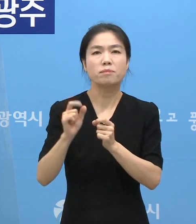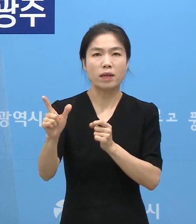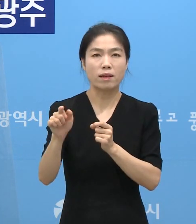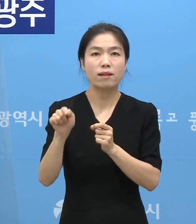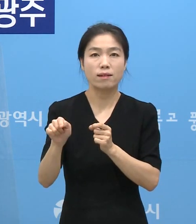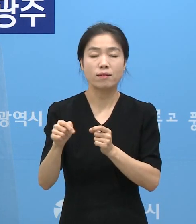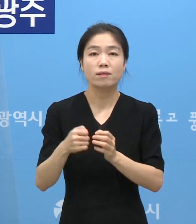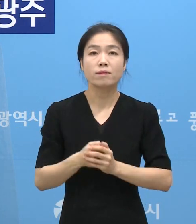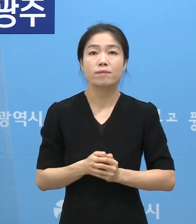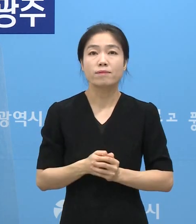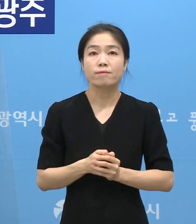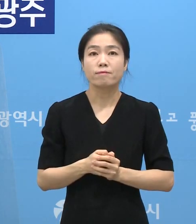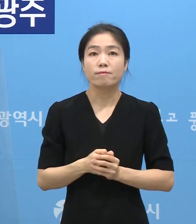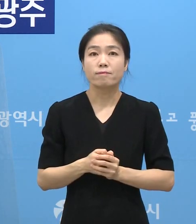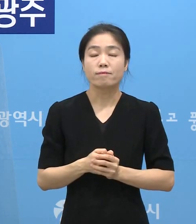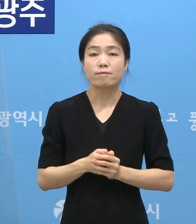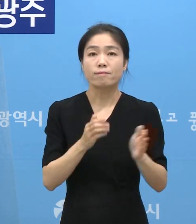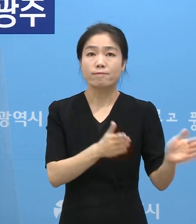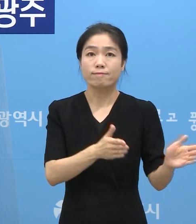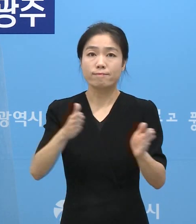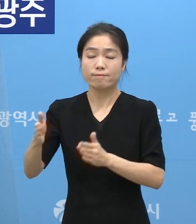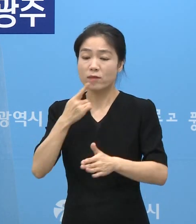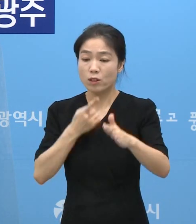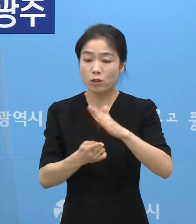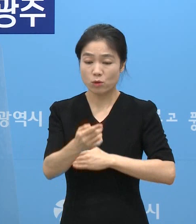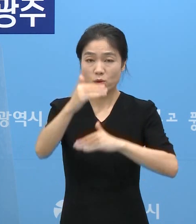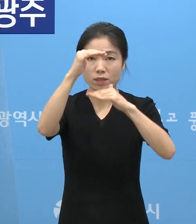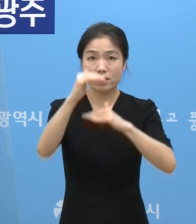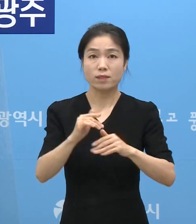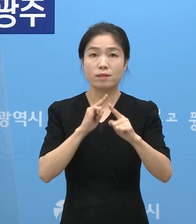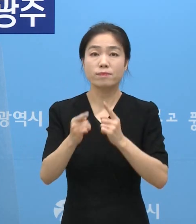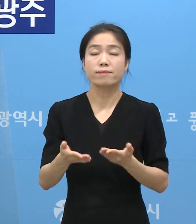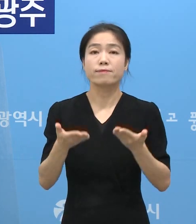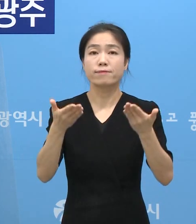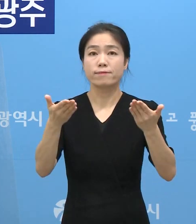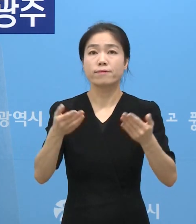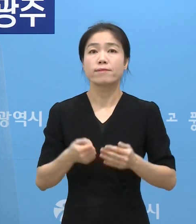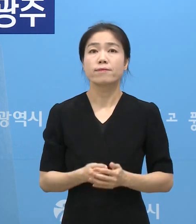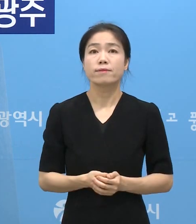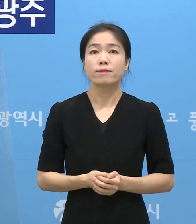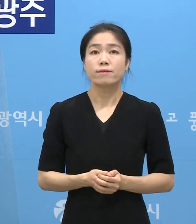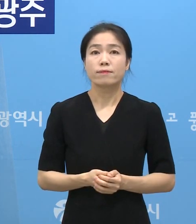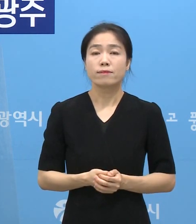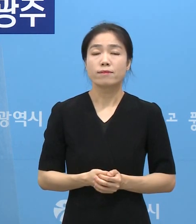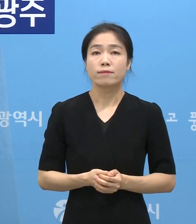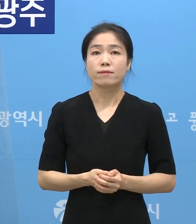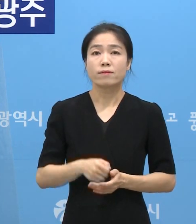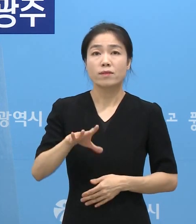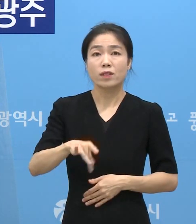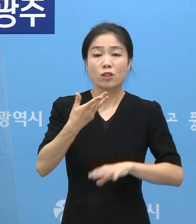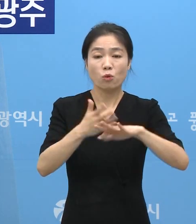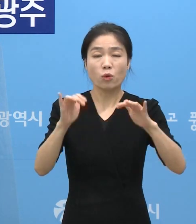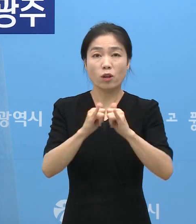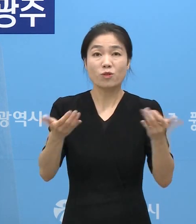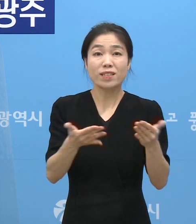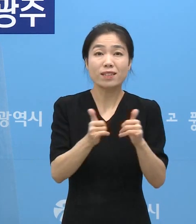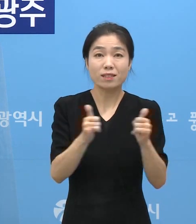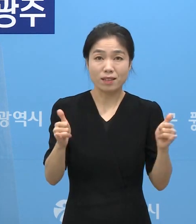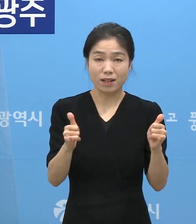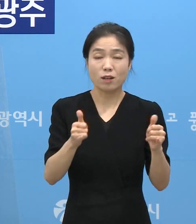있습니다. 다음은 주요 조치 사항을 말씀드리겠습니다. 먼저 외국인 근로자 등